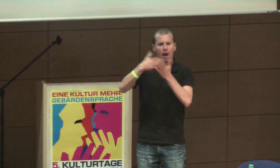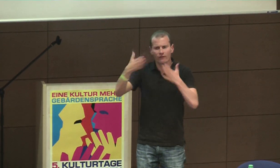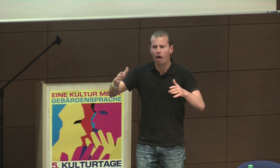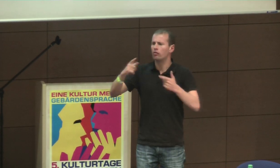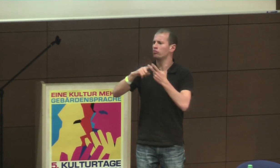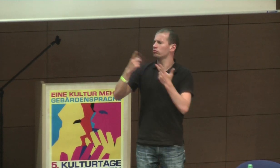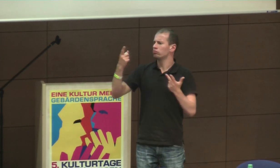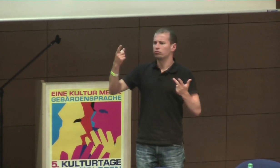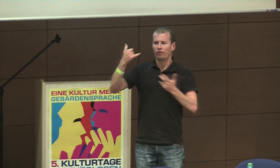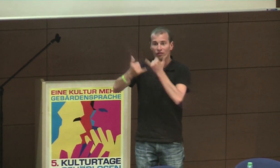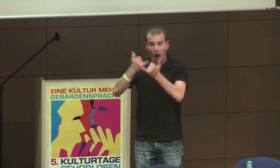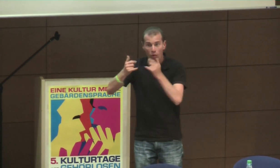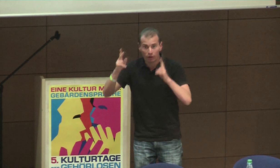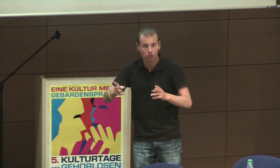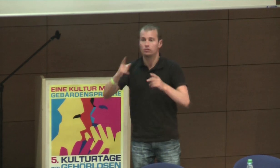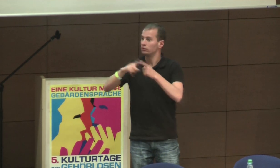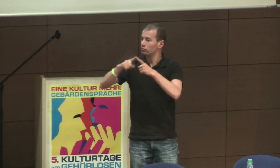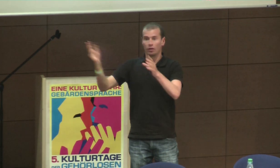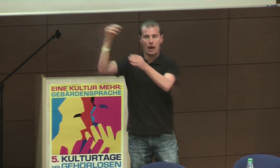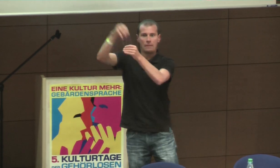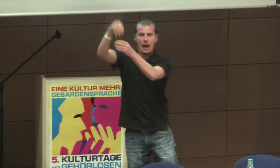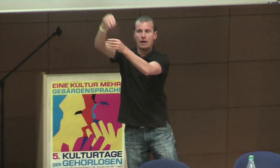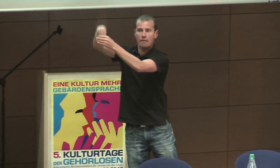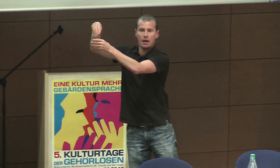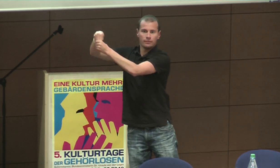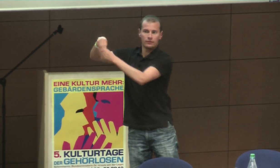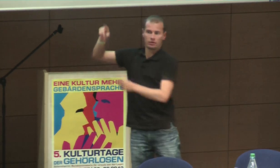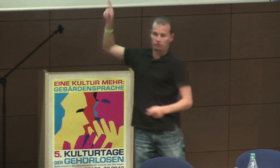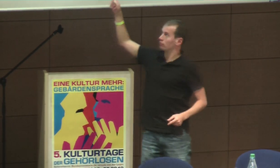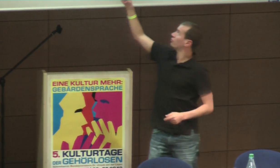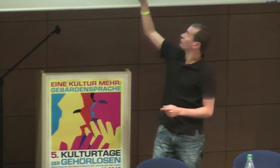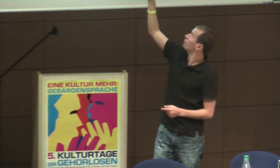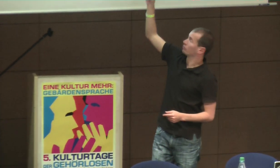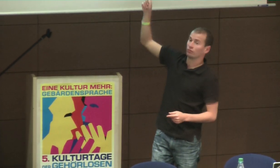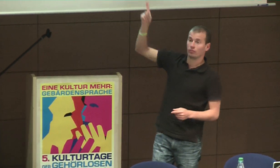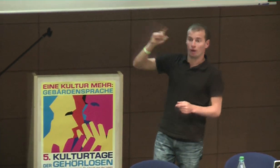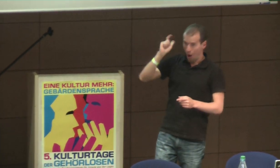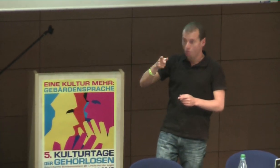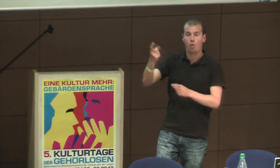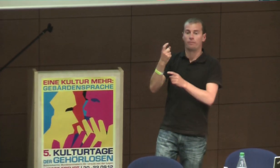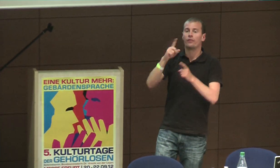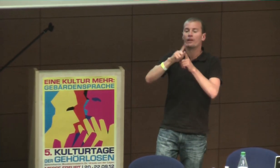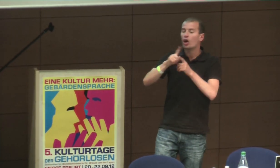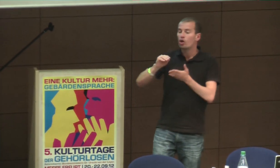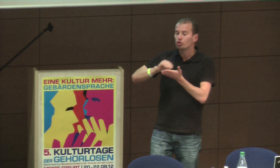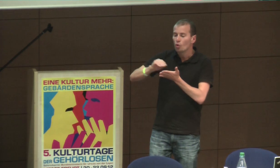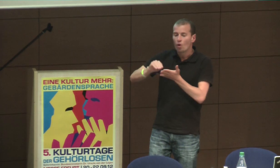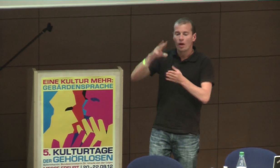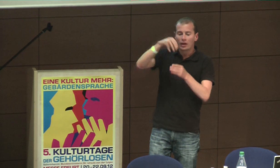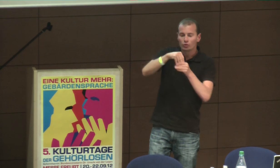bei jedem Verein ein für und blinde Führung, wo viele verschiedene Menschen auch stattfindet? Das ist so mein Thema. Und ich denke, das